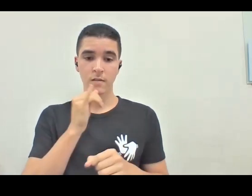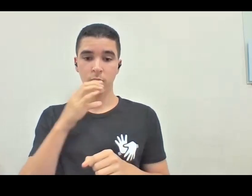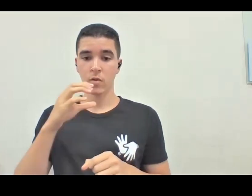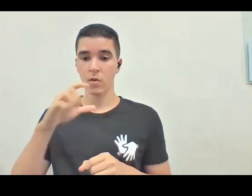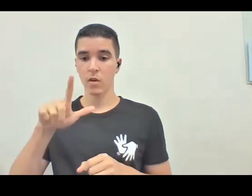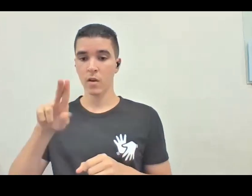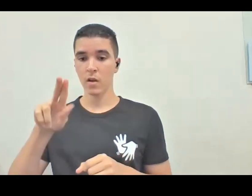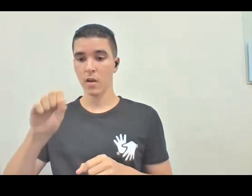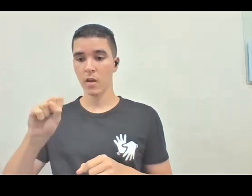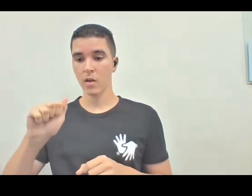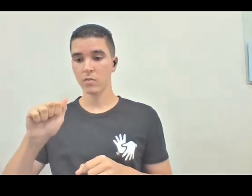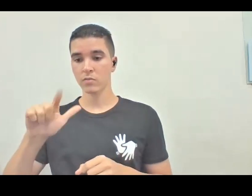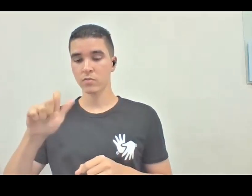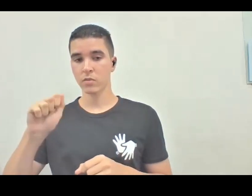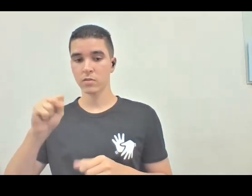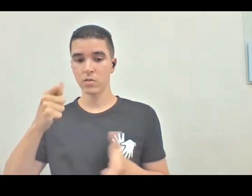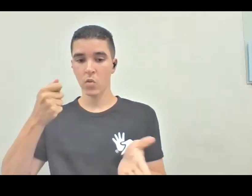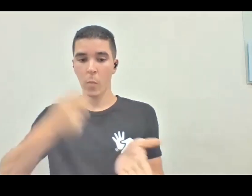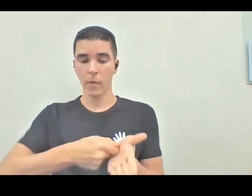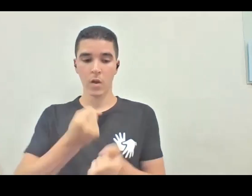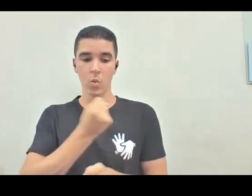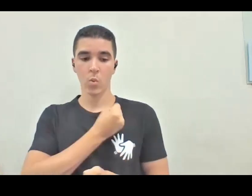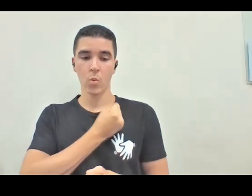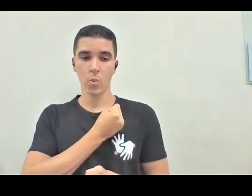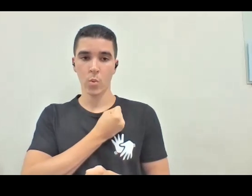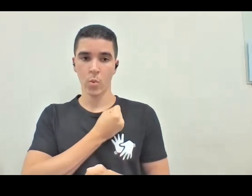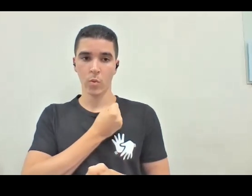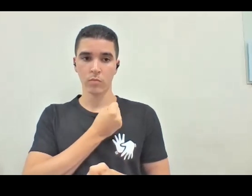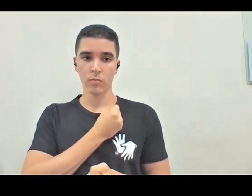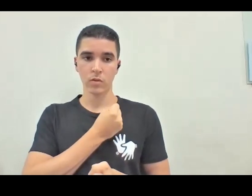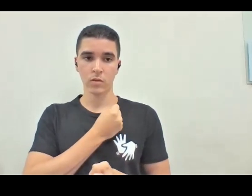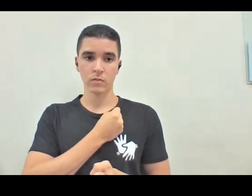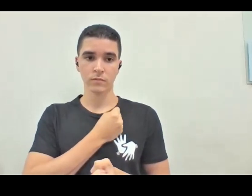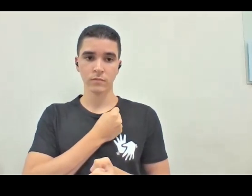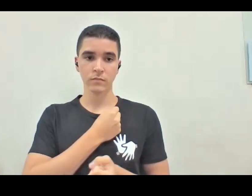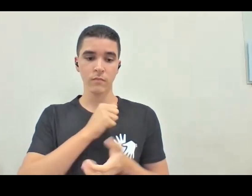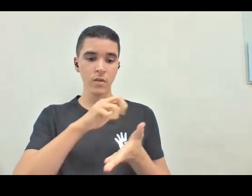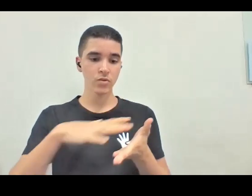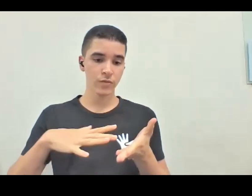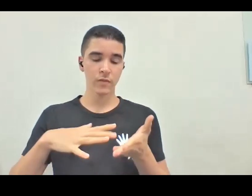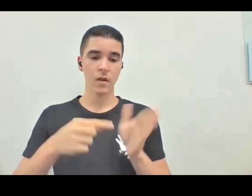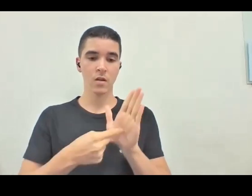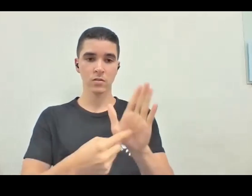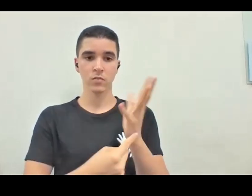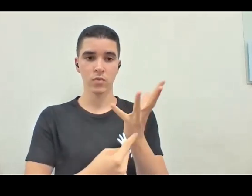obriguem o número determinado de exposições, atividades com e para pessoas com deficiências,